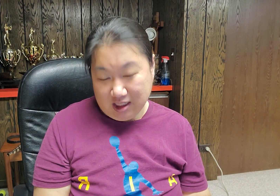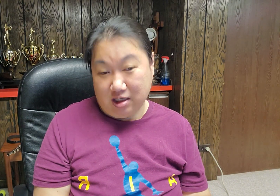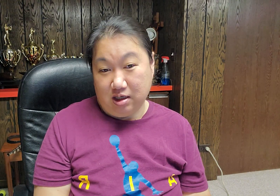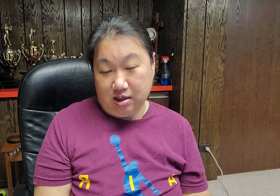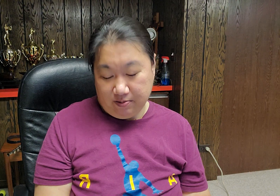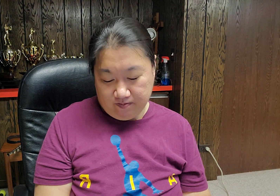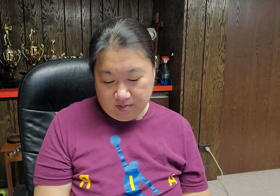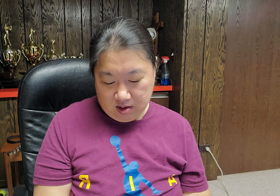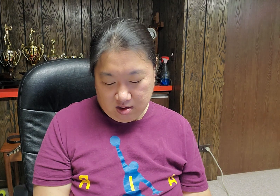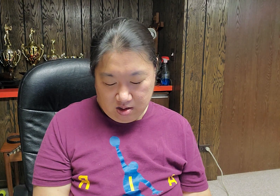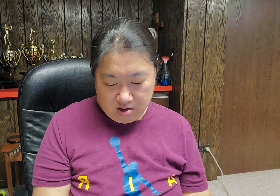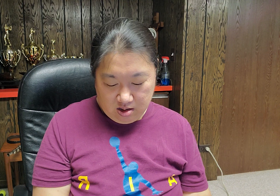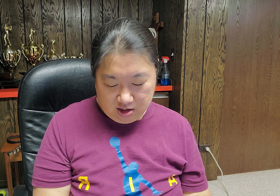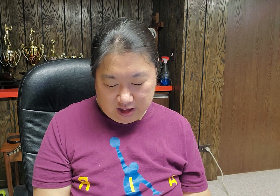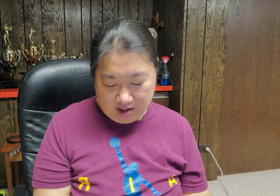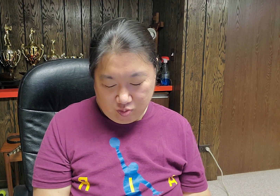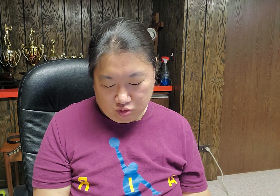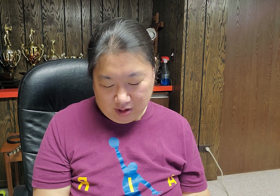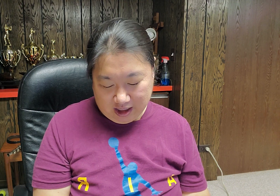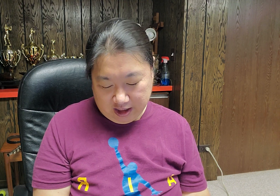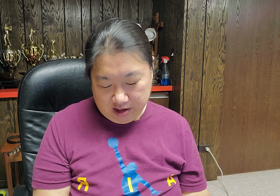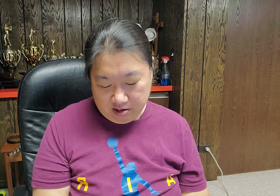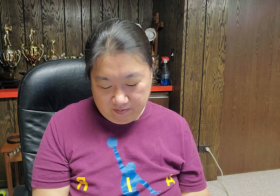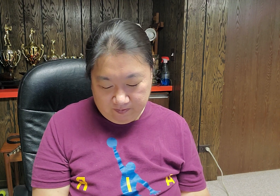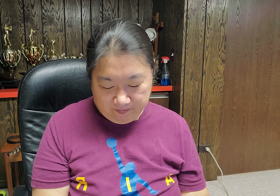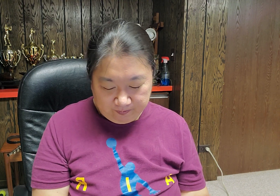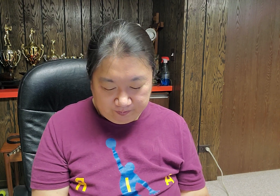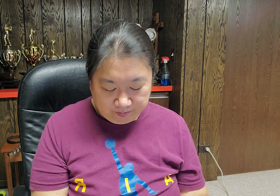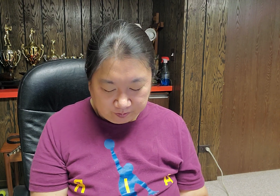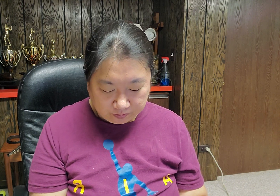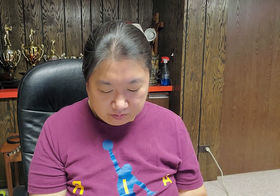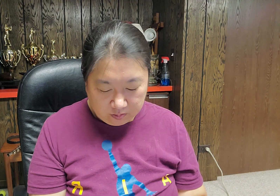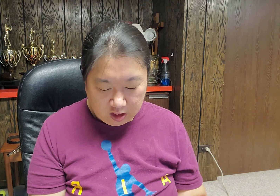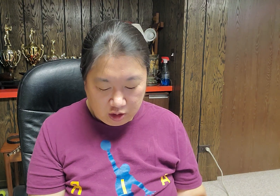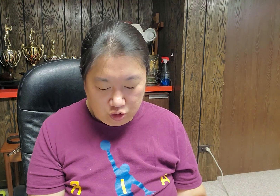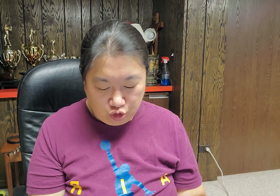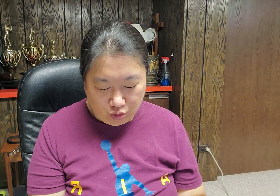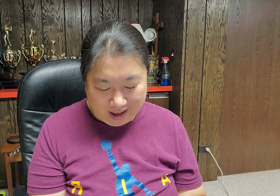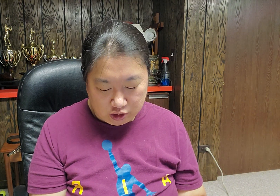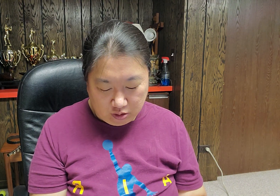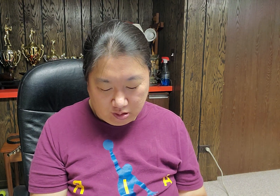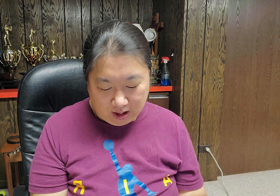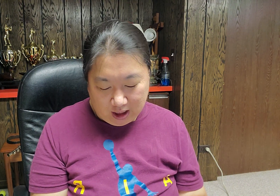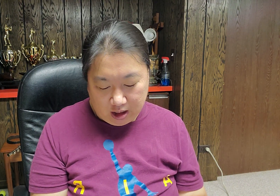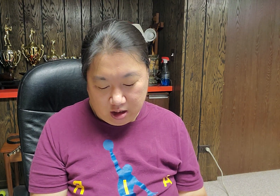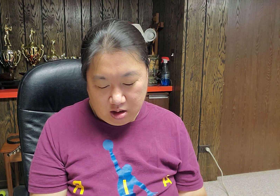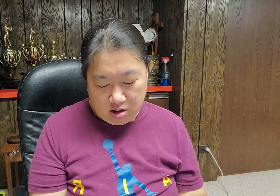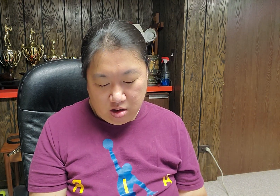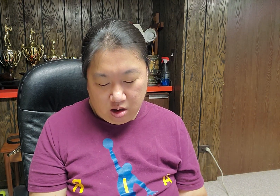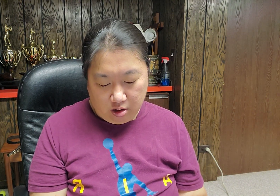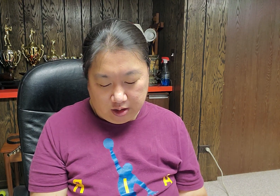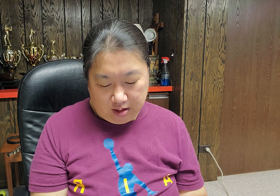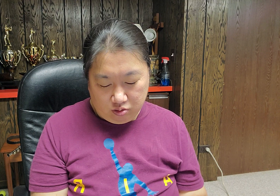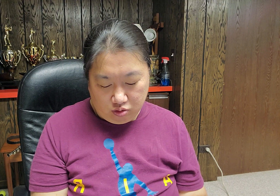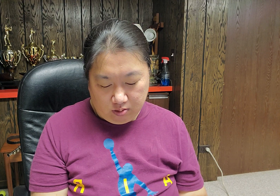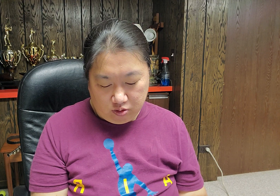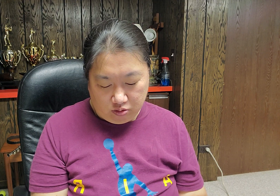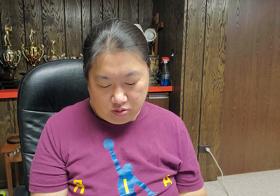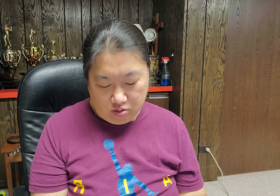제가 봉독할게요. 누가 철학과 헛된 속임수로